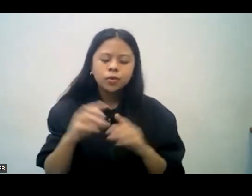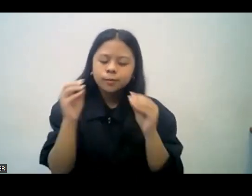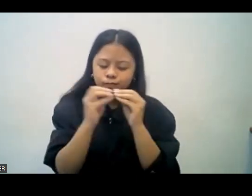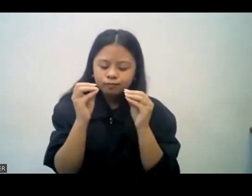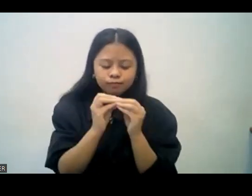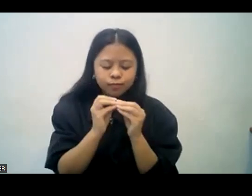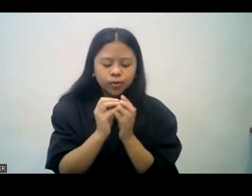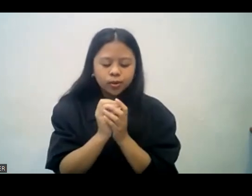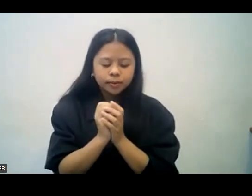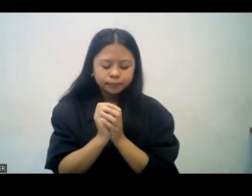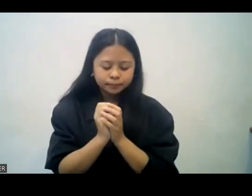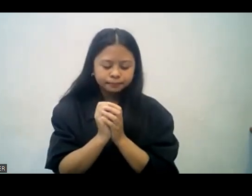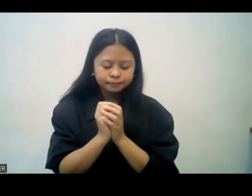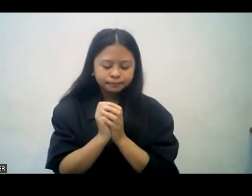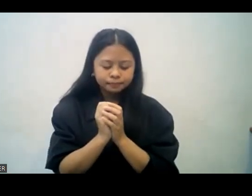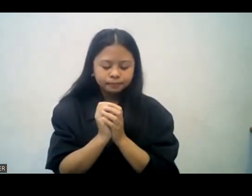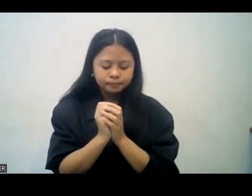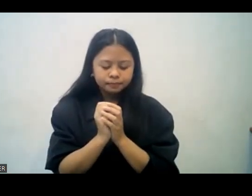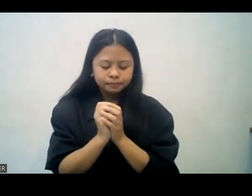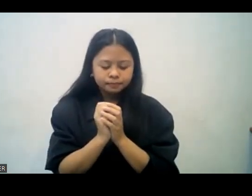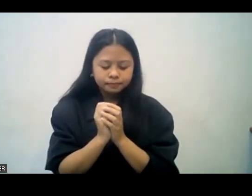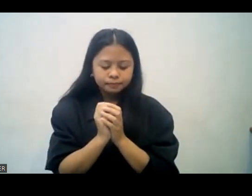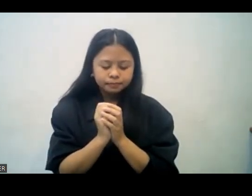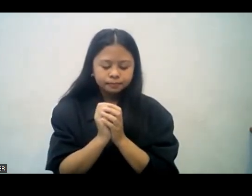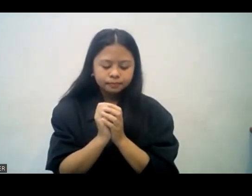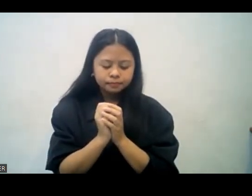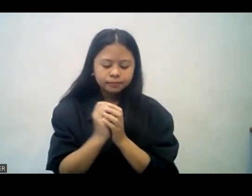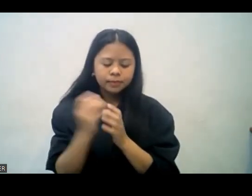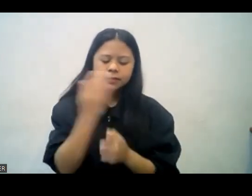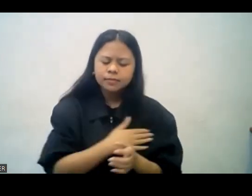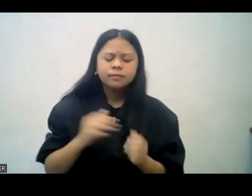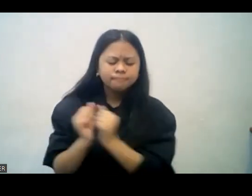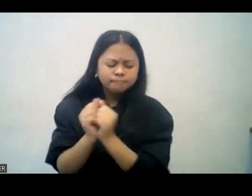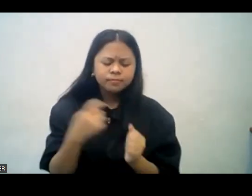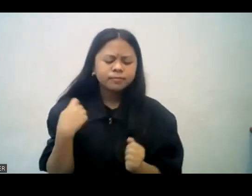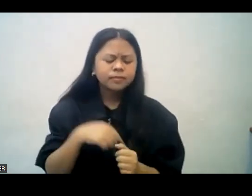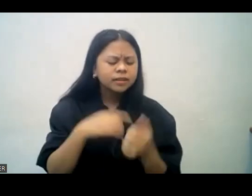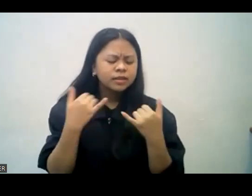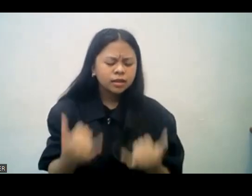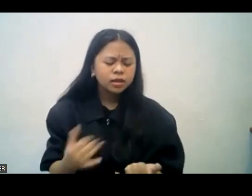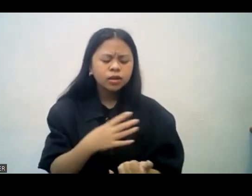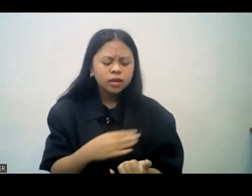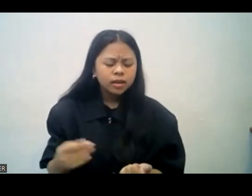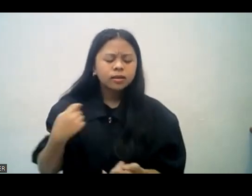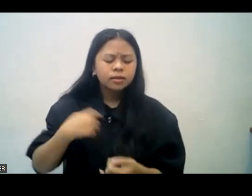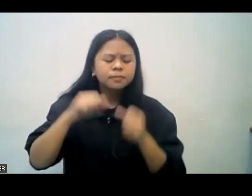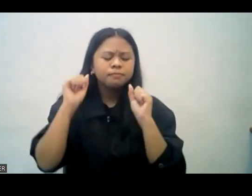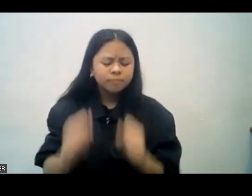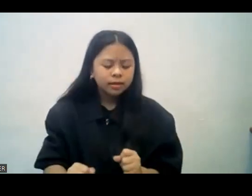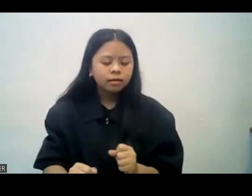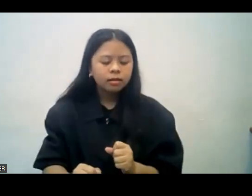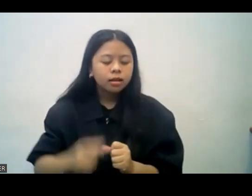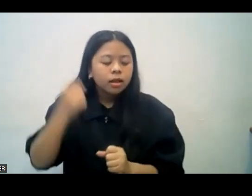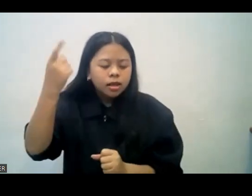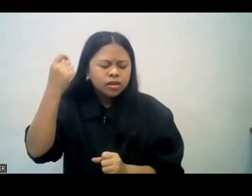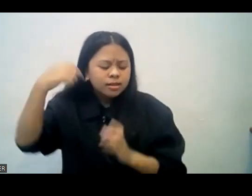tulungan mo po kami na higit pang lumago sa pamagitan ng salita ng Diyos ng higit pa. And please be with us this time so that may we understand the deep things